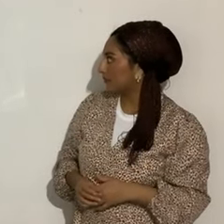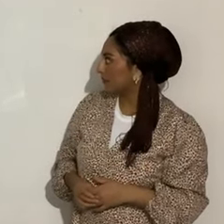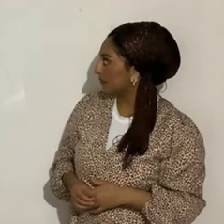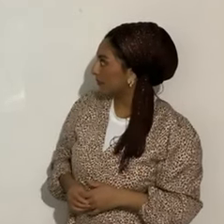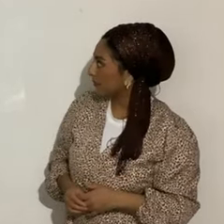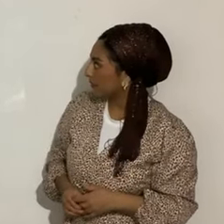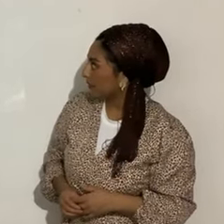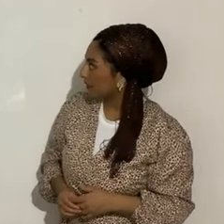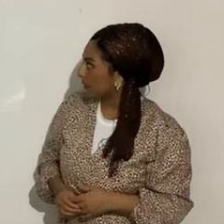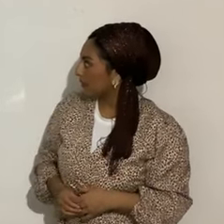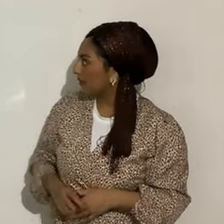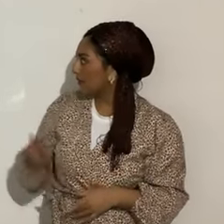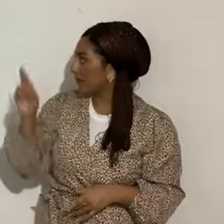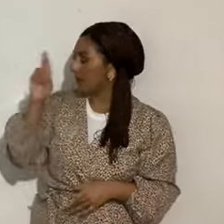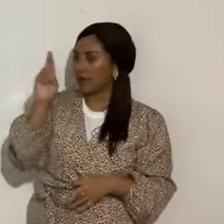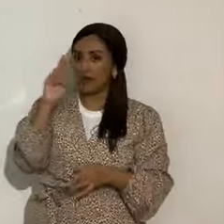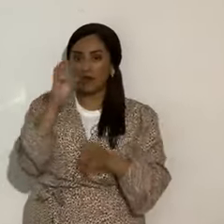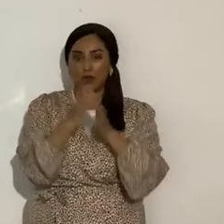acaso en Apocalipsis 12 dice que va